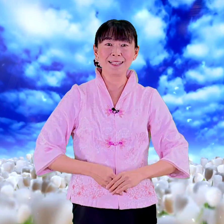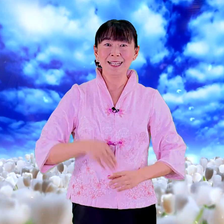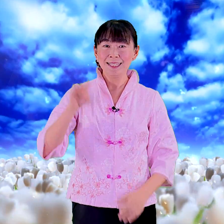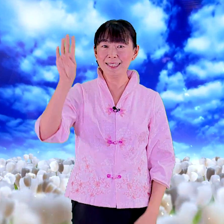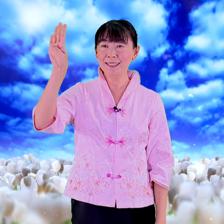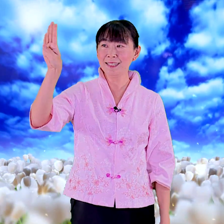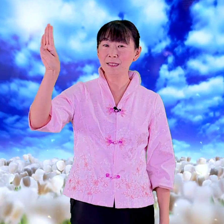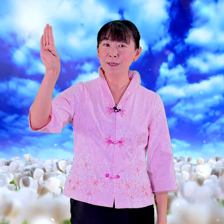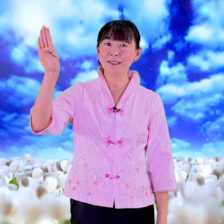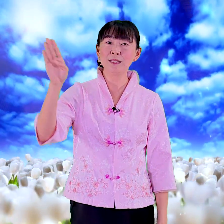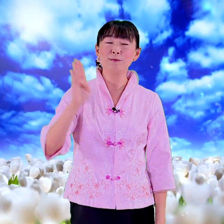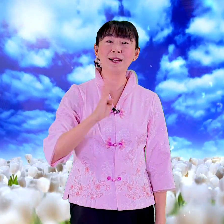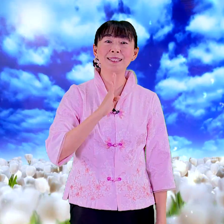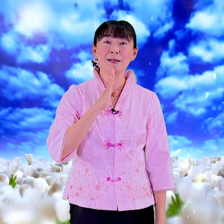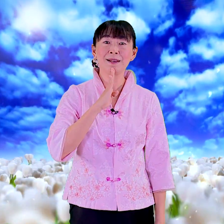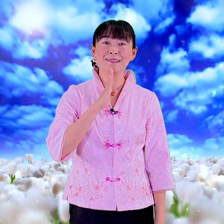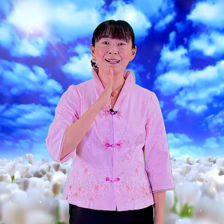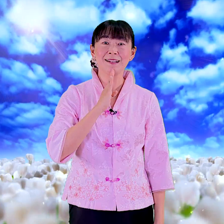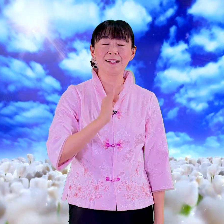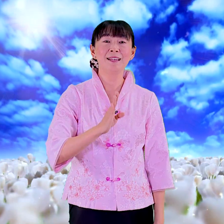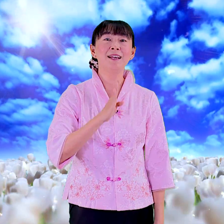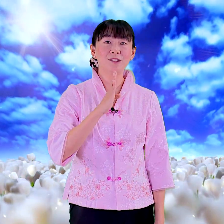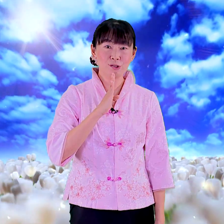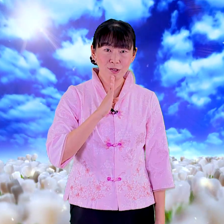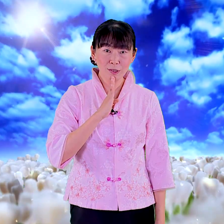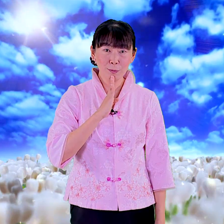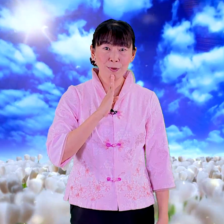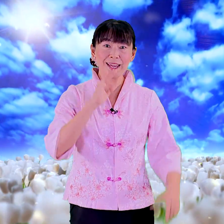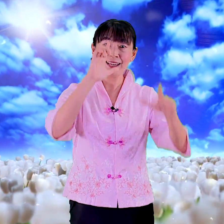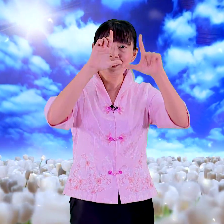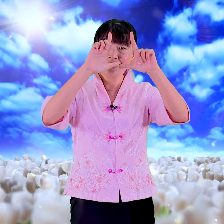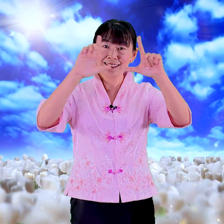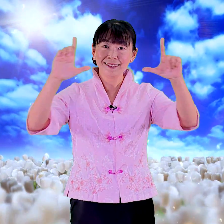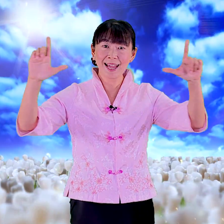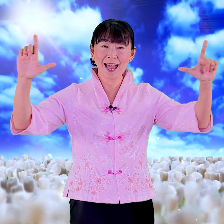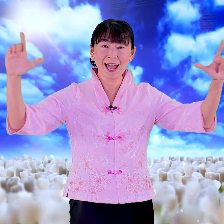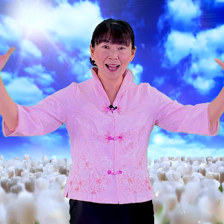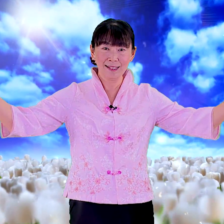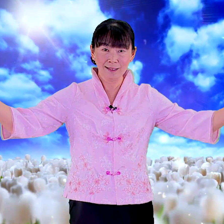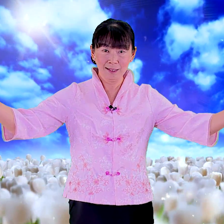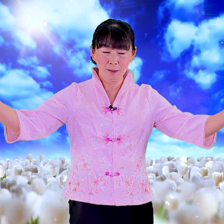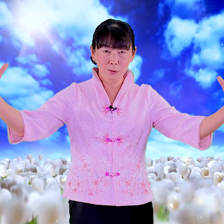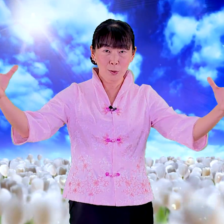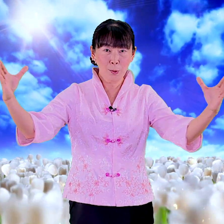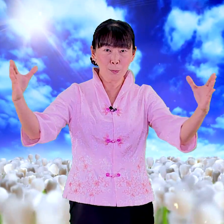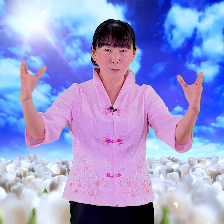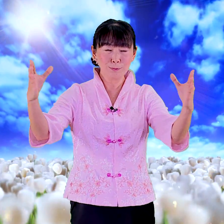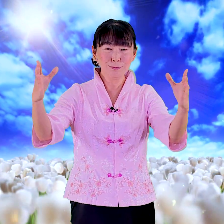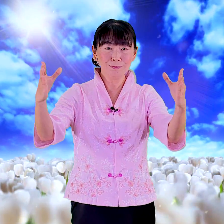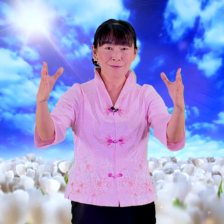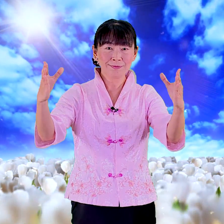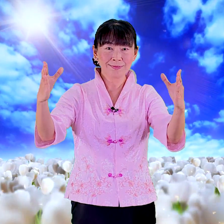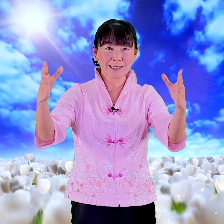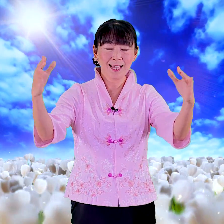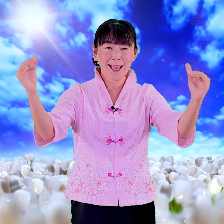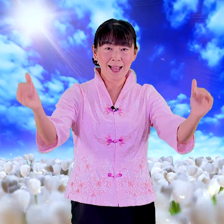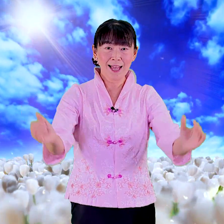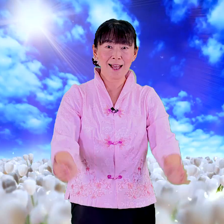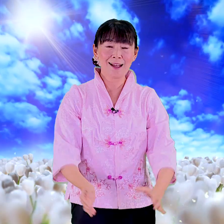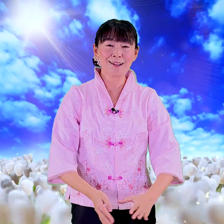是呢 是比是放在下巴上是为大同好